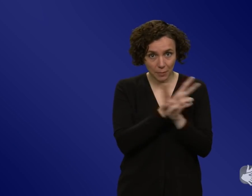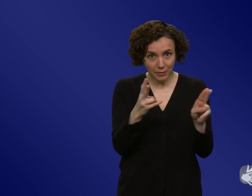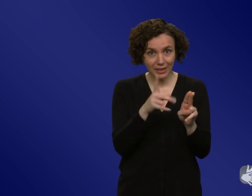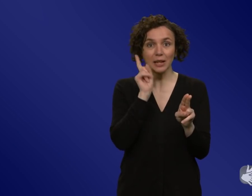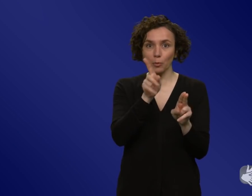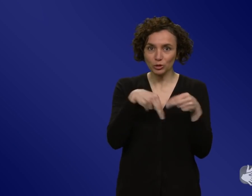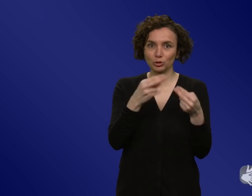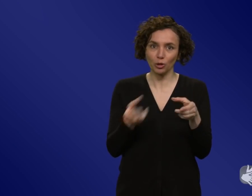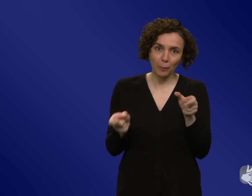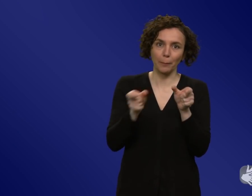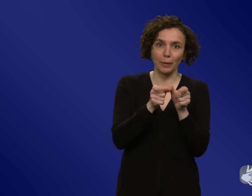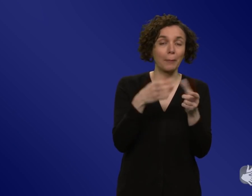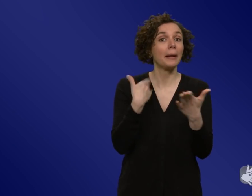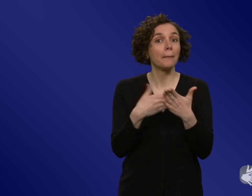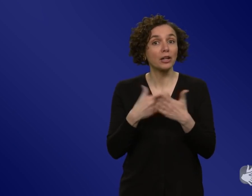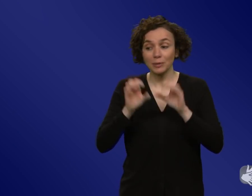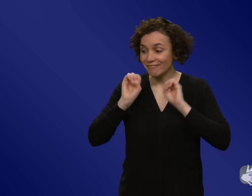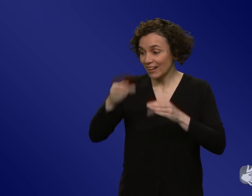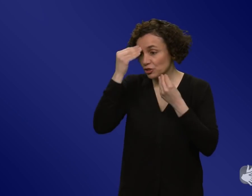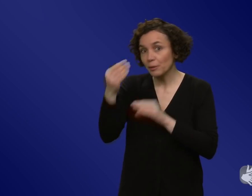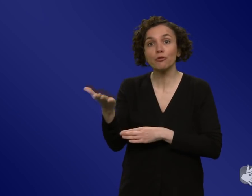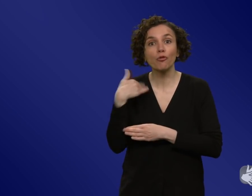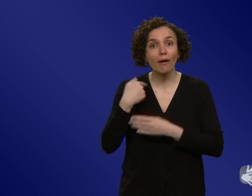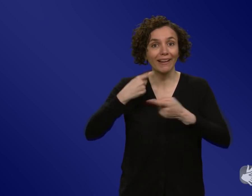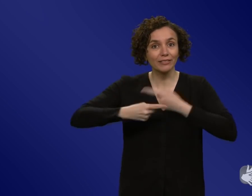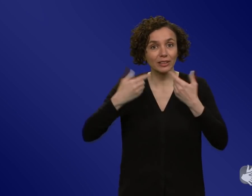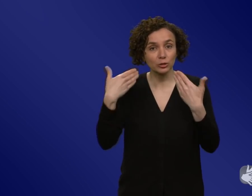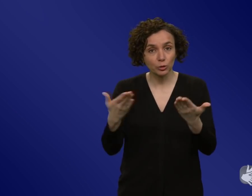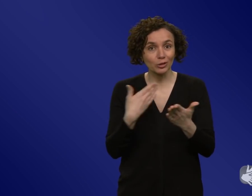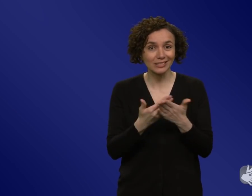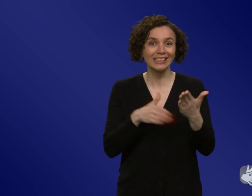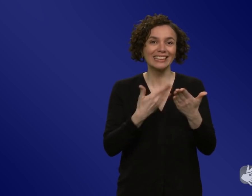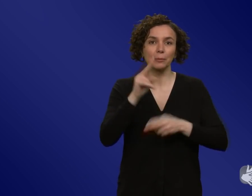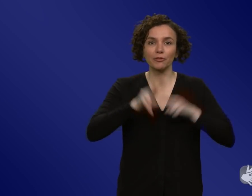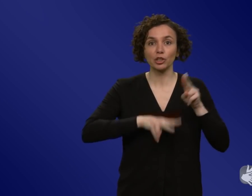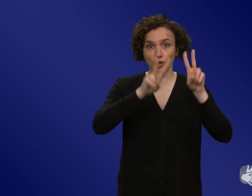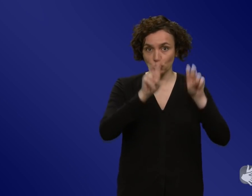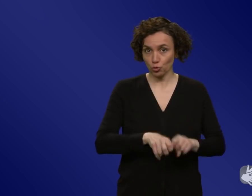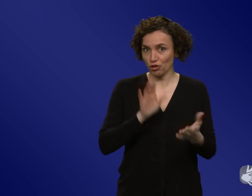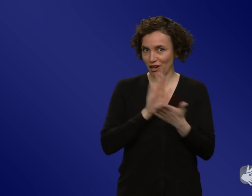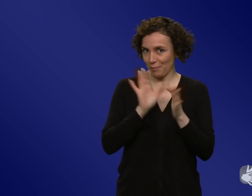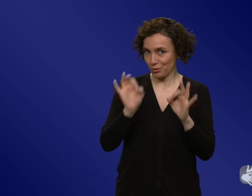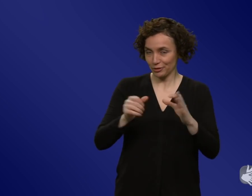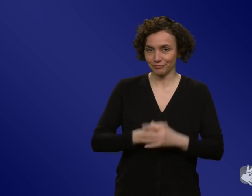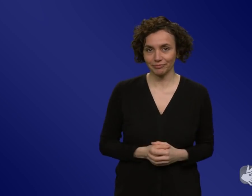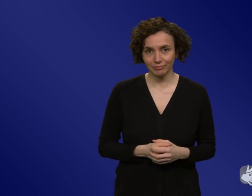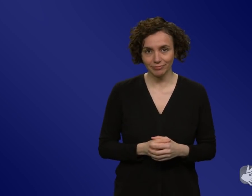Falschinformationen. Da gibt es Studien dazu, die zeigen, dass es ganz gut funktioniert. Aber es ist keine Alternative zu sagen, wenn so ein Gerücht